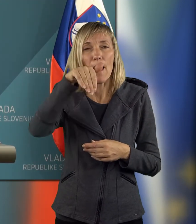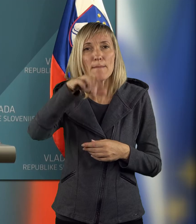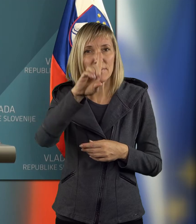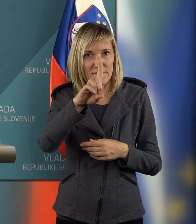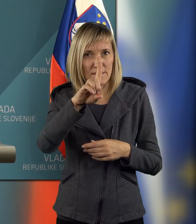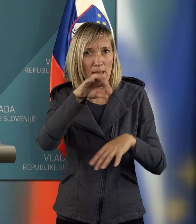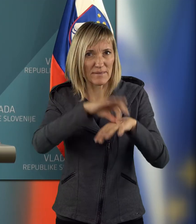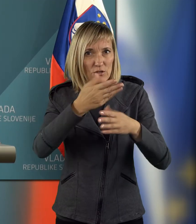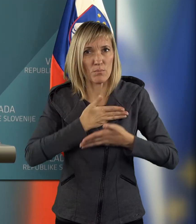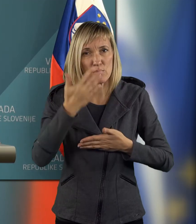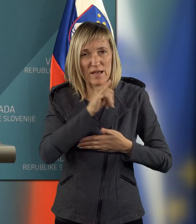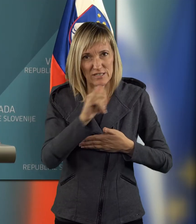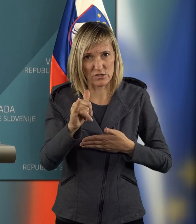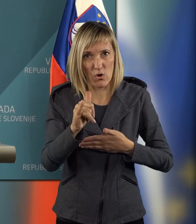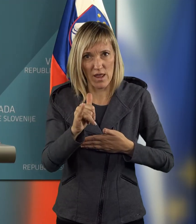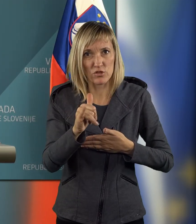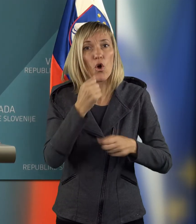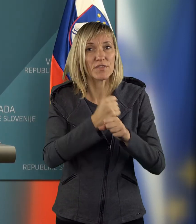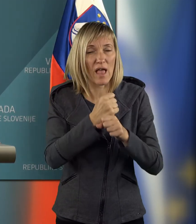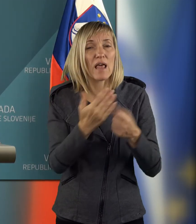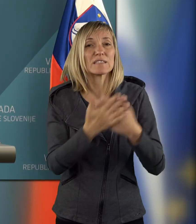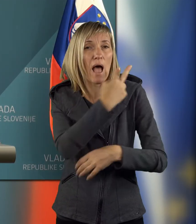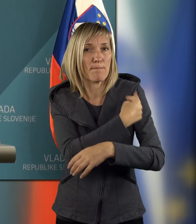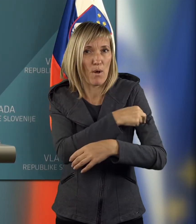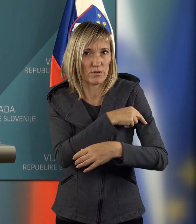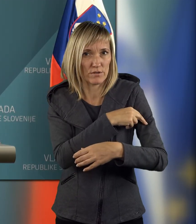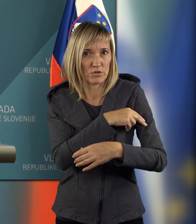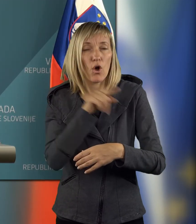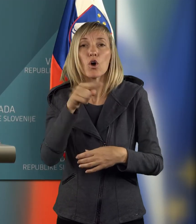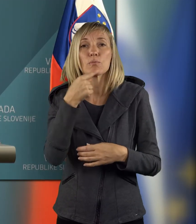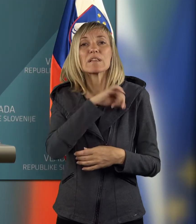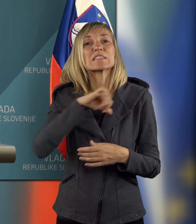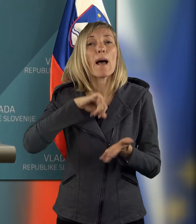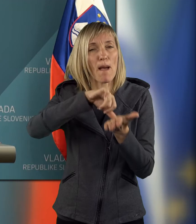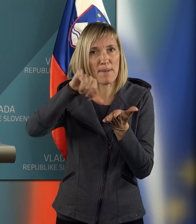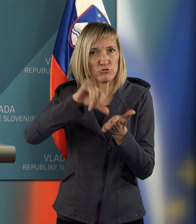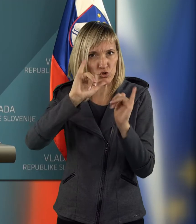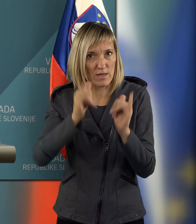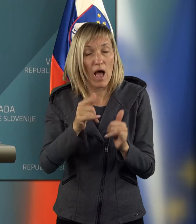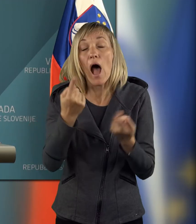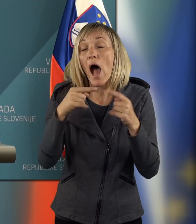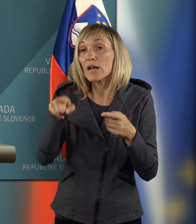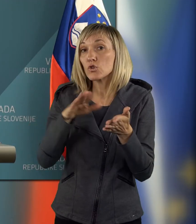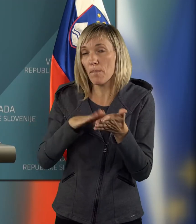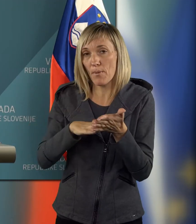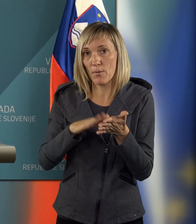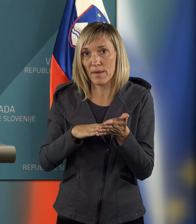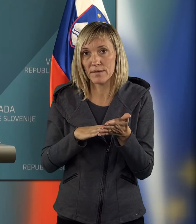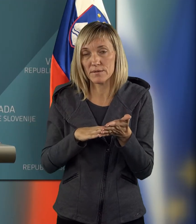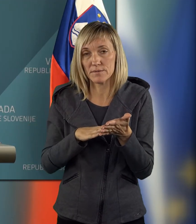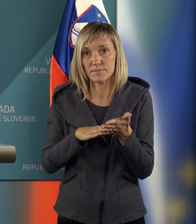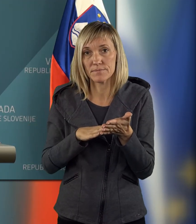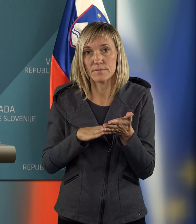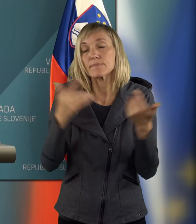Medicina lani dobil to dovoljenje za bonišnično dejavnost, sami ste podali, da je to za samoplačniško. Ali potem to pomeni, da